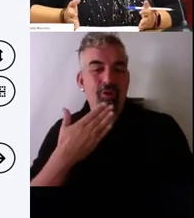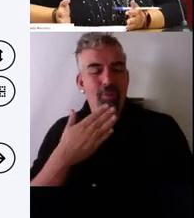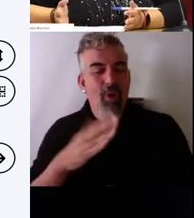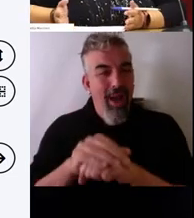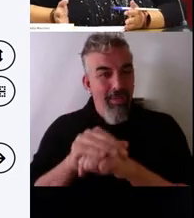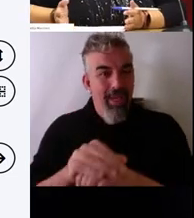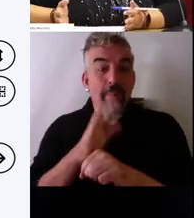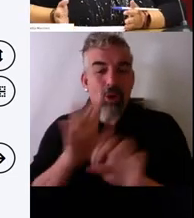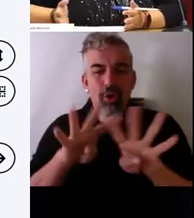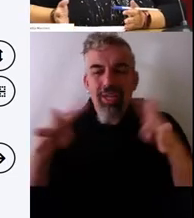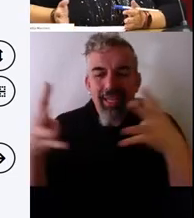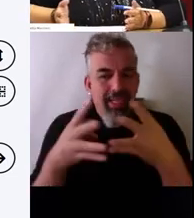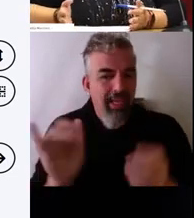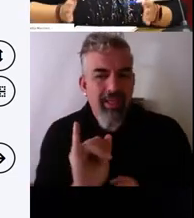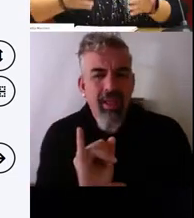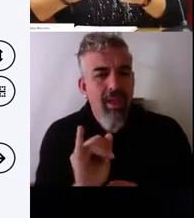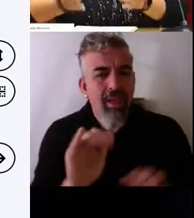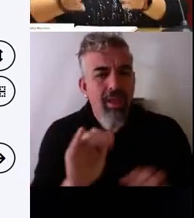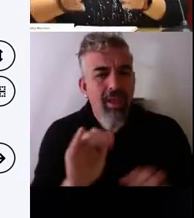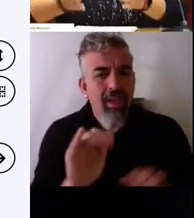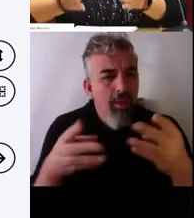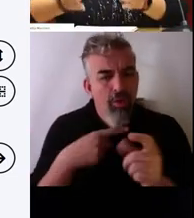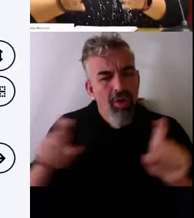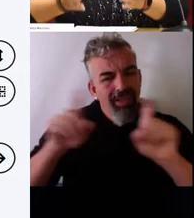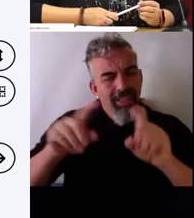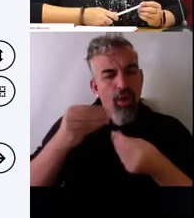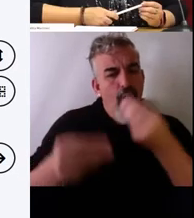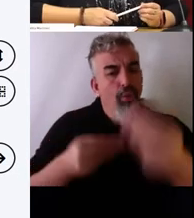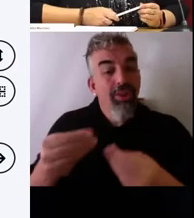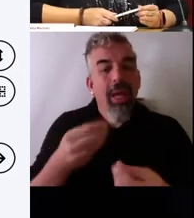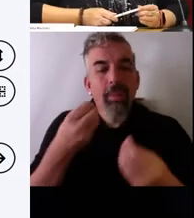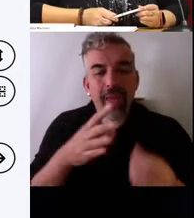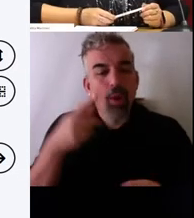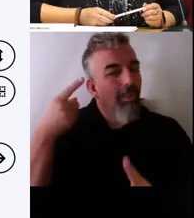Tengo que enseñarles a utilizar bien el Internet para ver dónde encuentran bien la fuente.